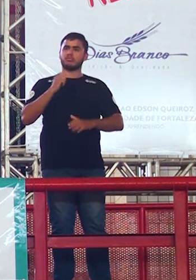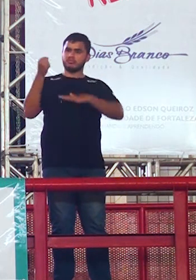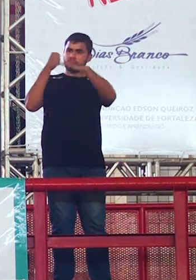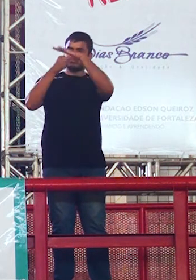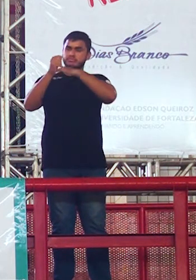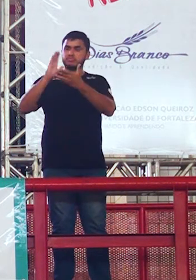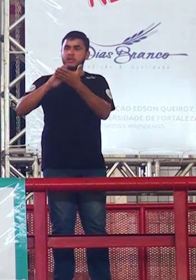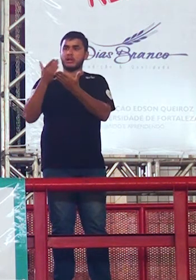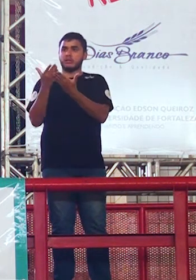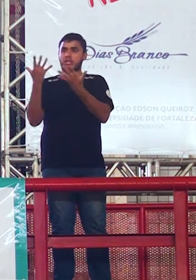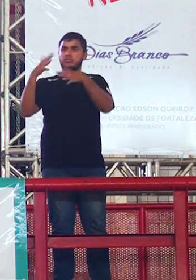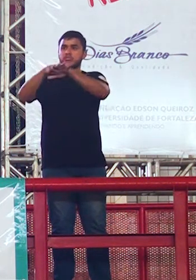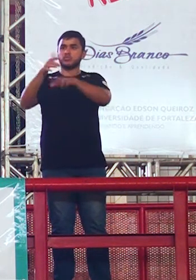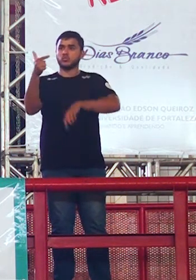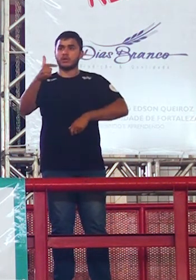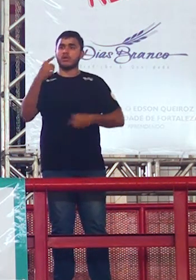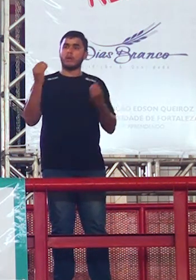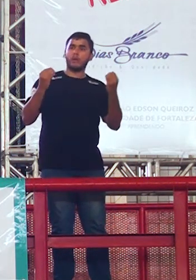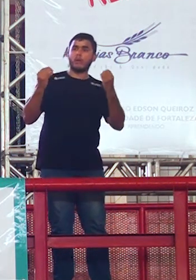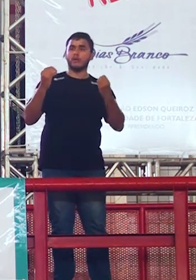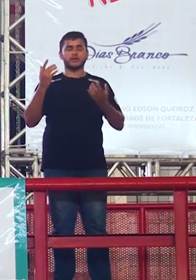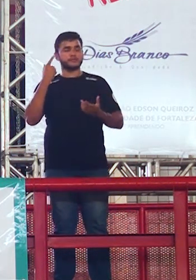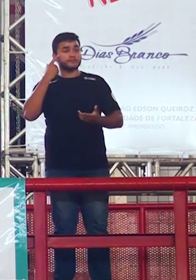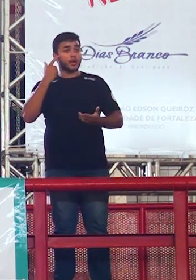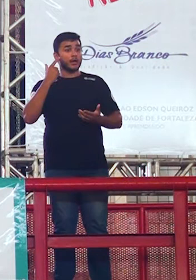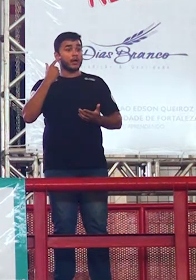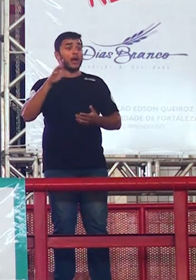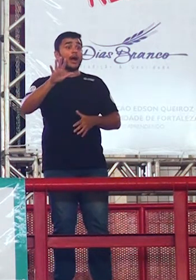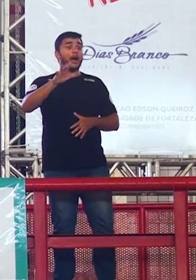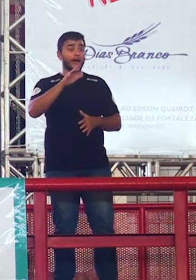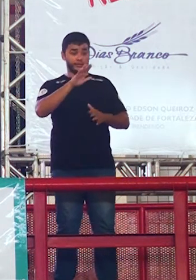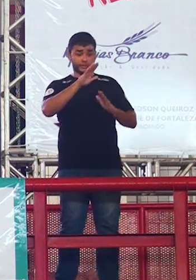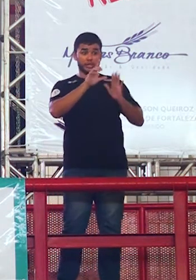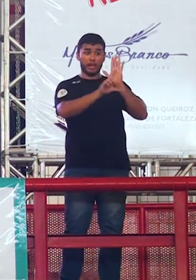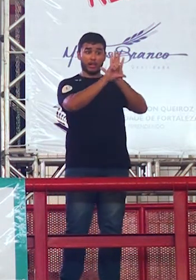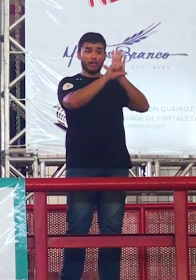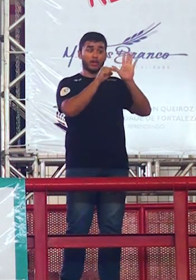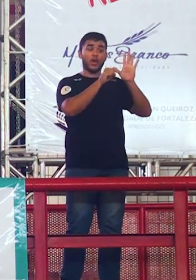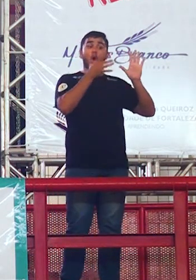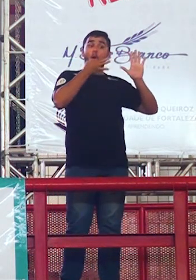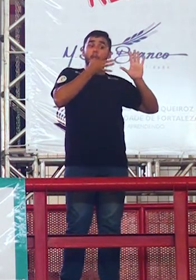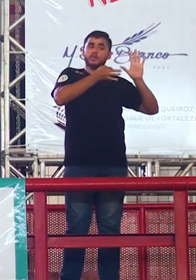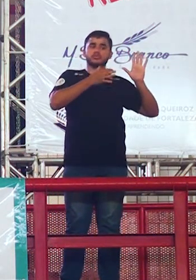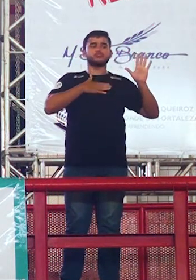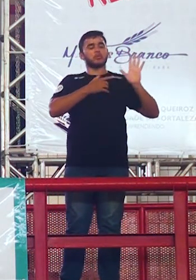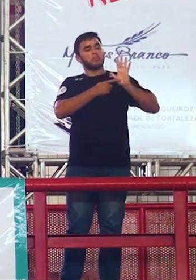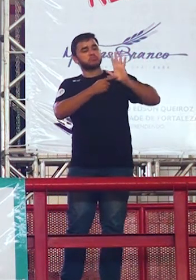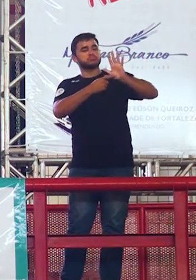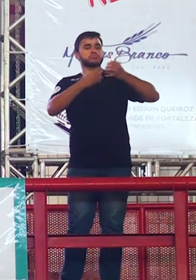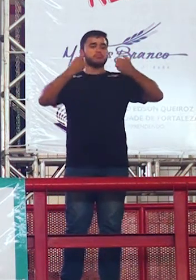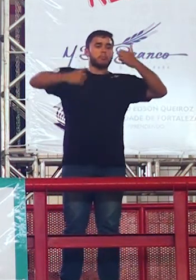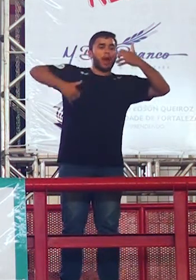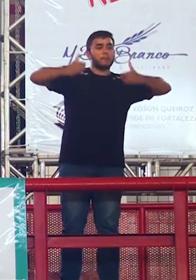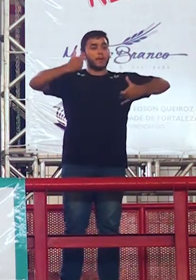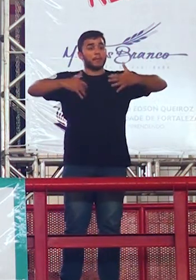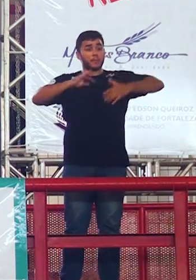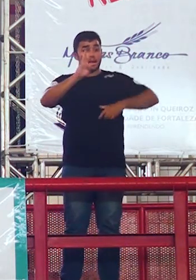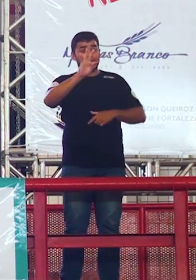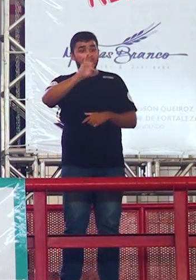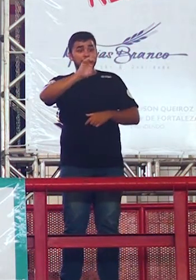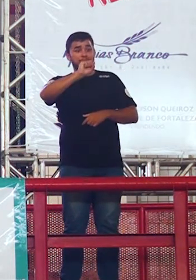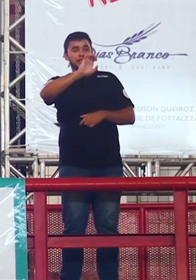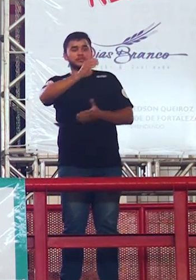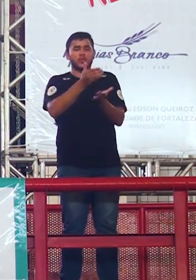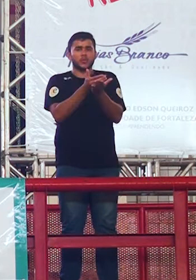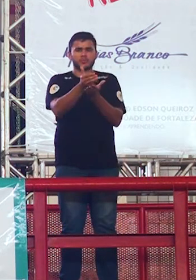agora vem o problema houve uma tese tese não é ponto de vista houve mas tem um